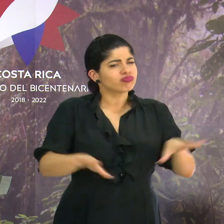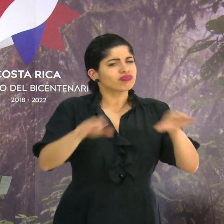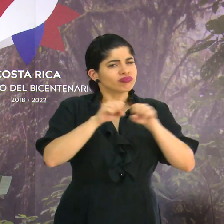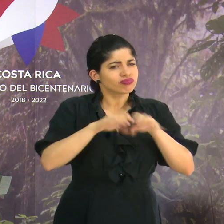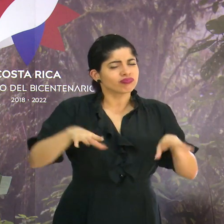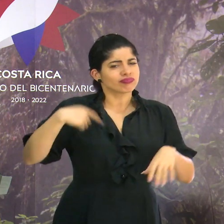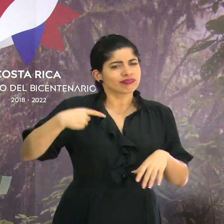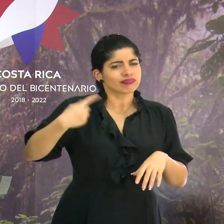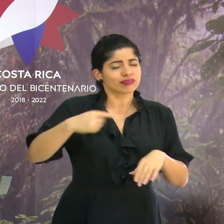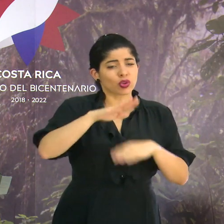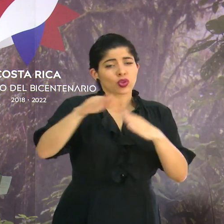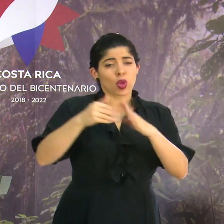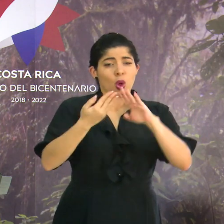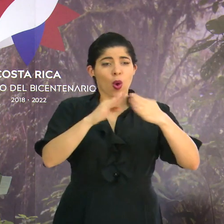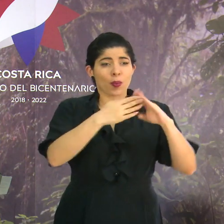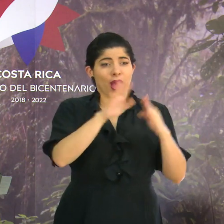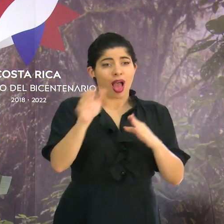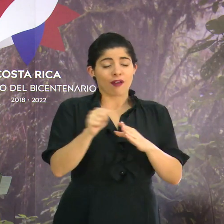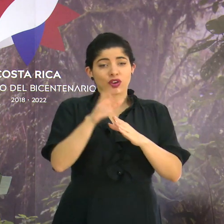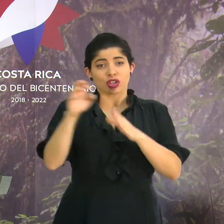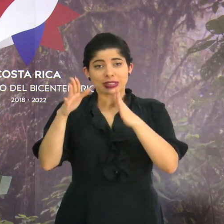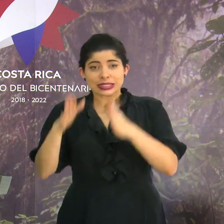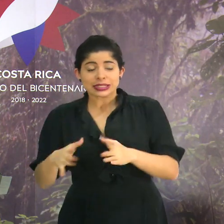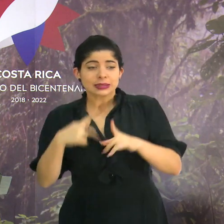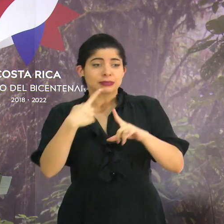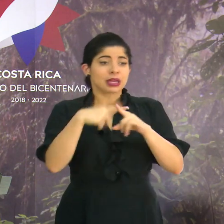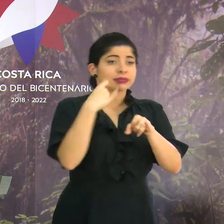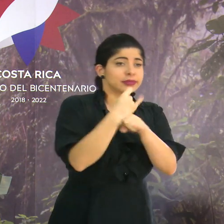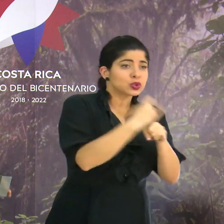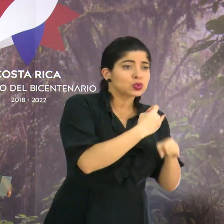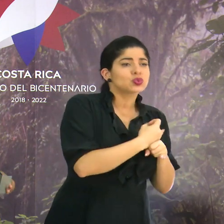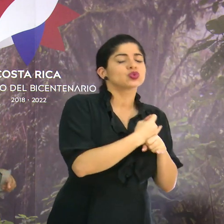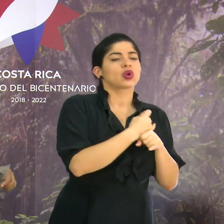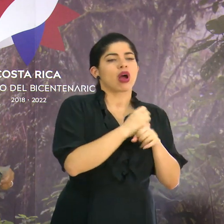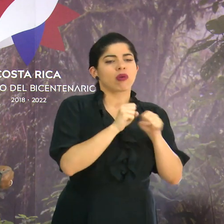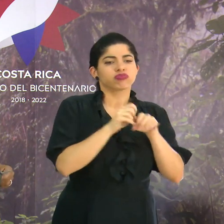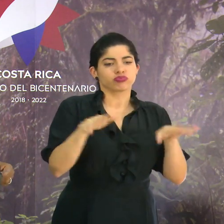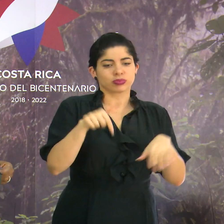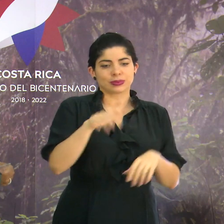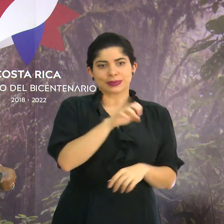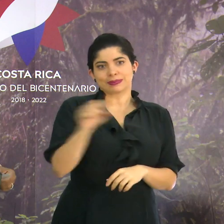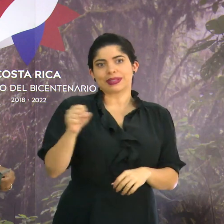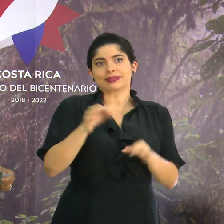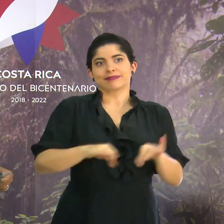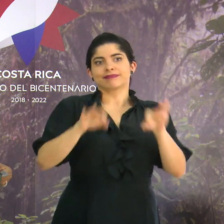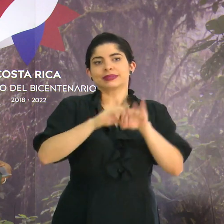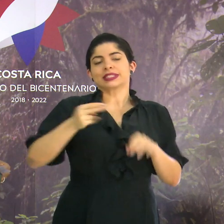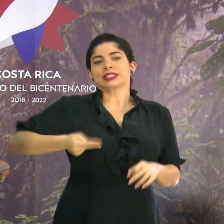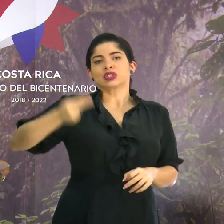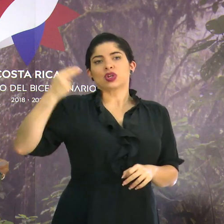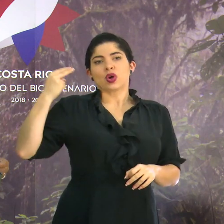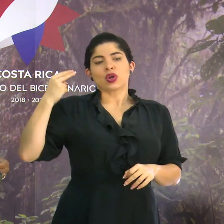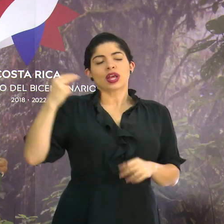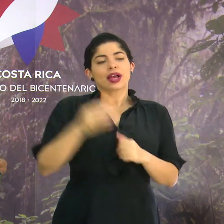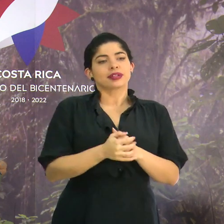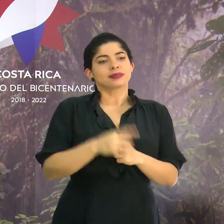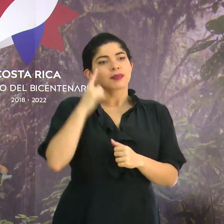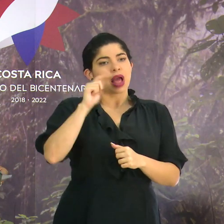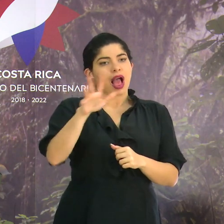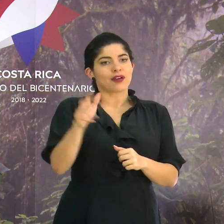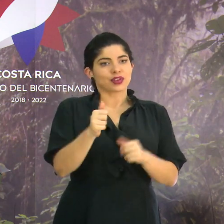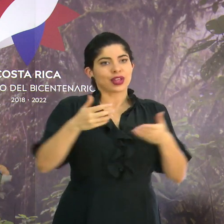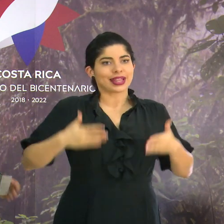permanentemente con la comunidad afrocostarricense, con las instituciones, lo que es este mes histórico de la